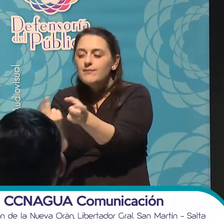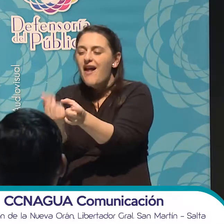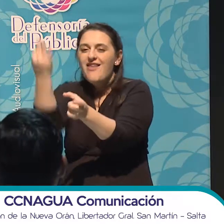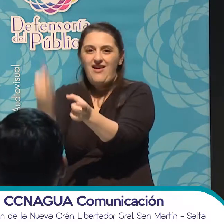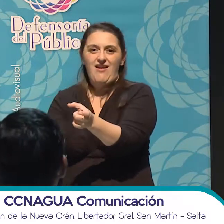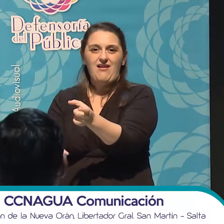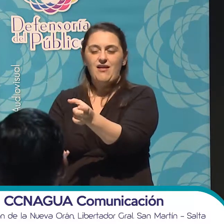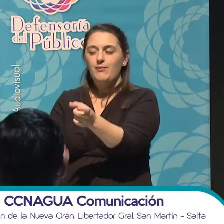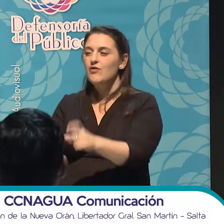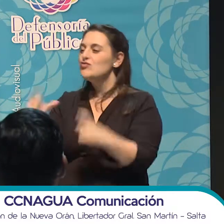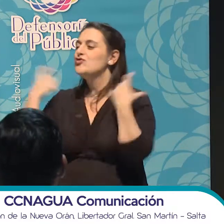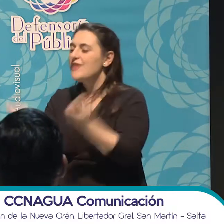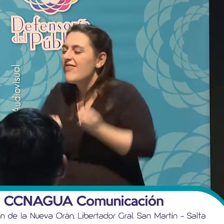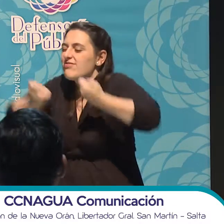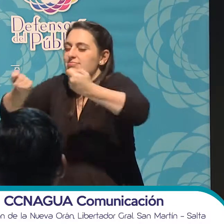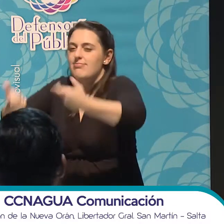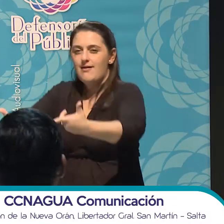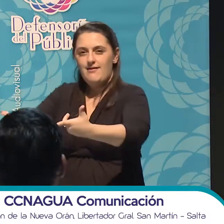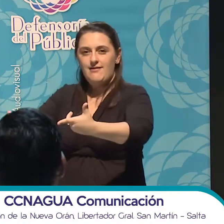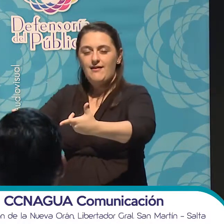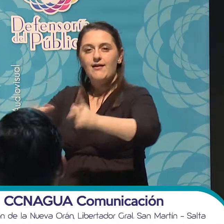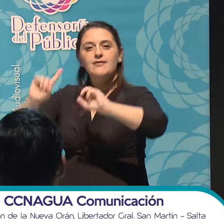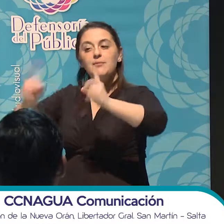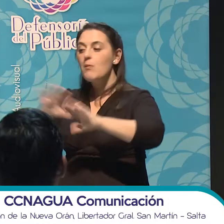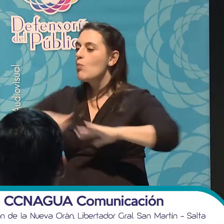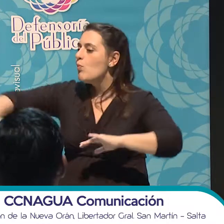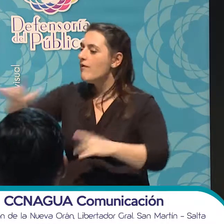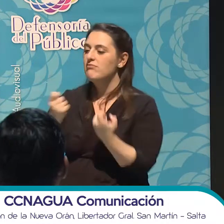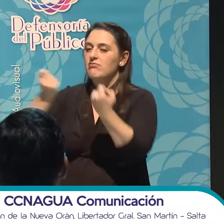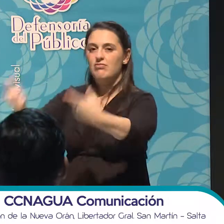que aporten a la sociedad, que aporten al pueblo.